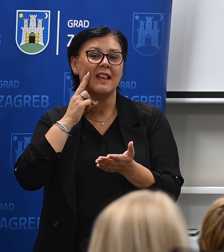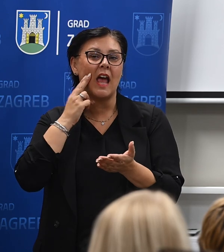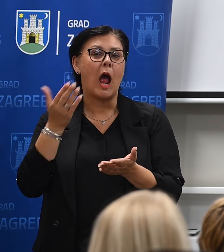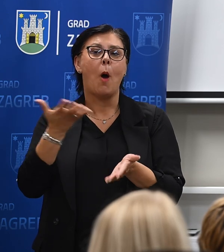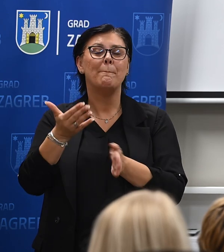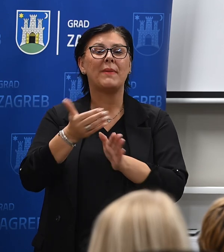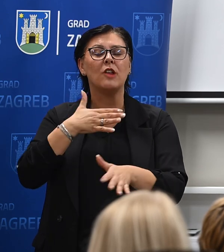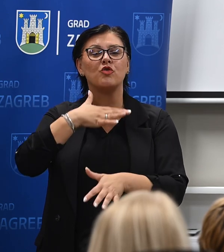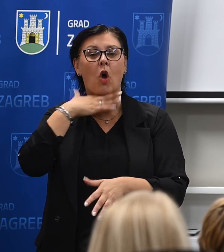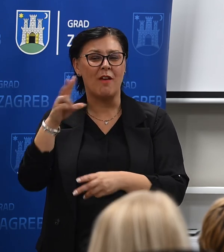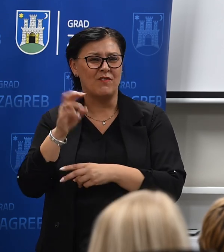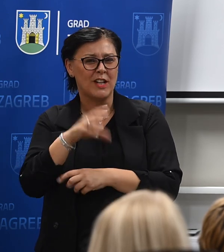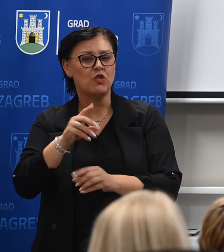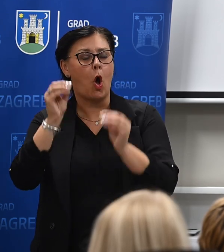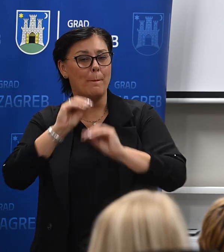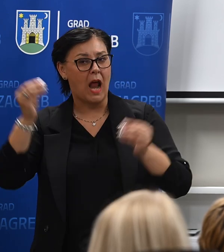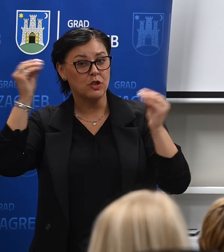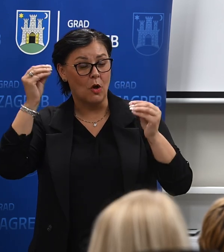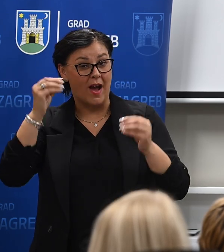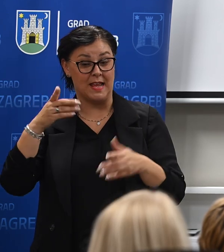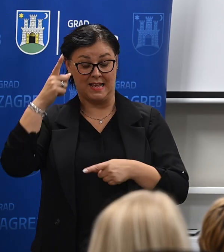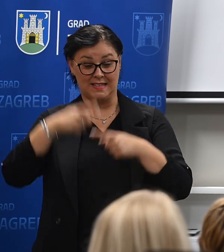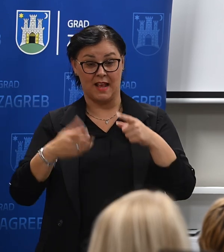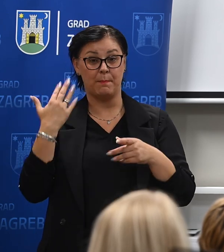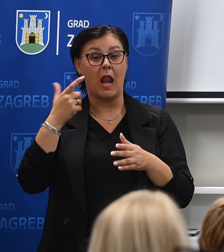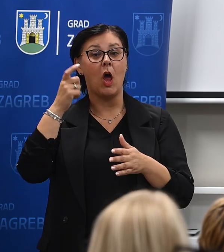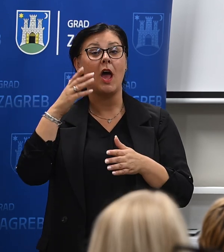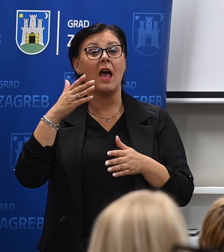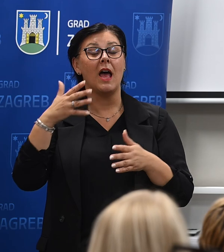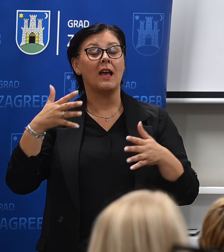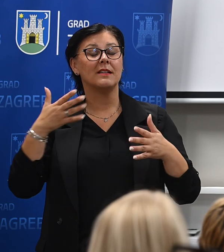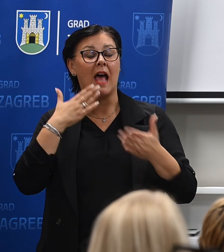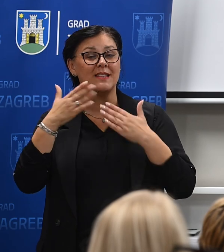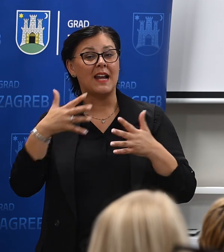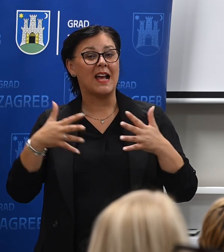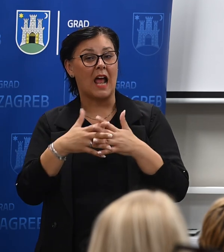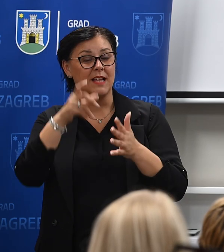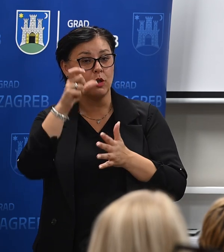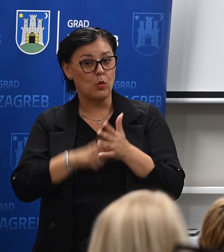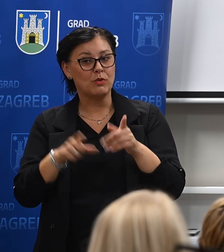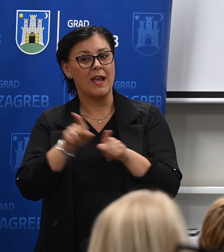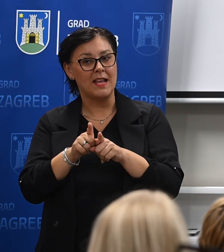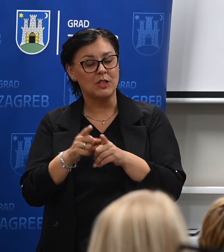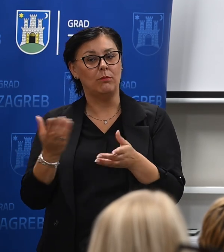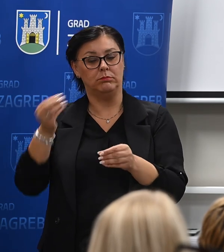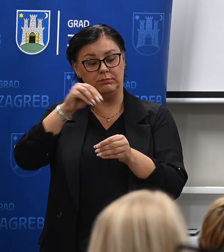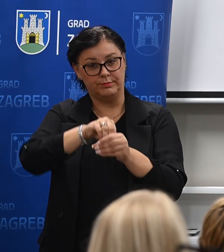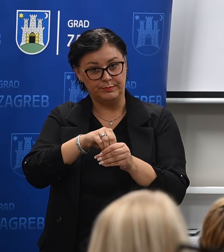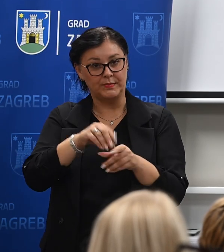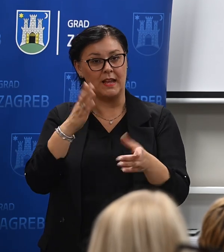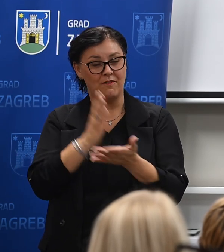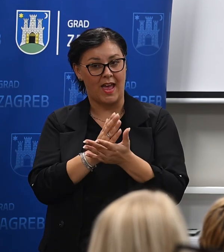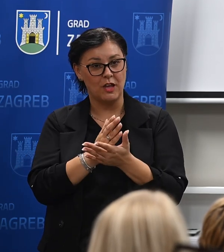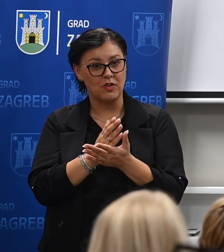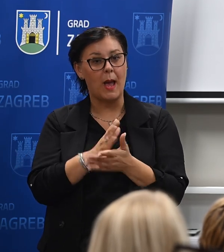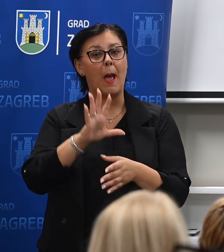odgojobrazovanje. Dikli smo na zadnjoj sjednici Gradske skupštine stipendije za studente koje uključuje, dakle, i to zanimanje, tako da su one sad